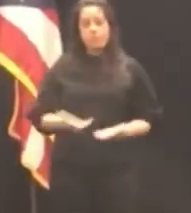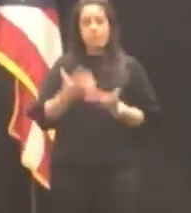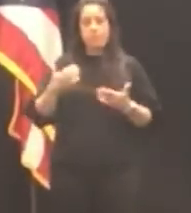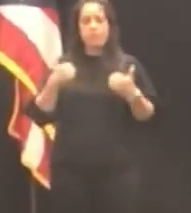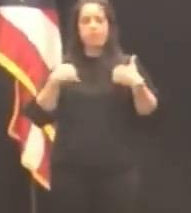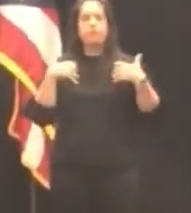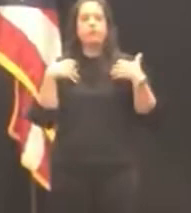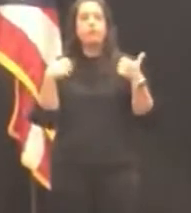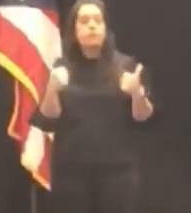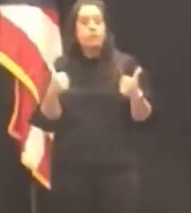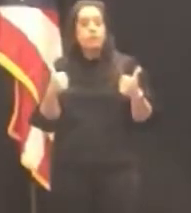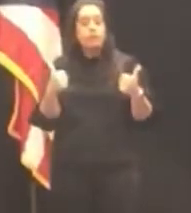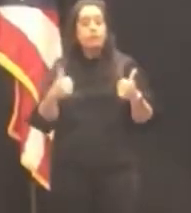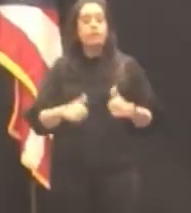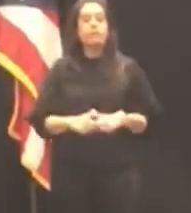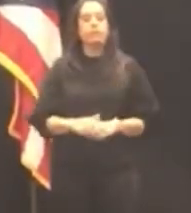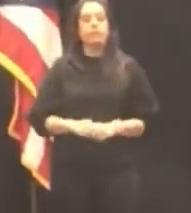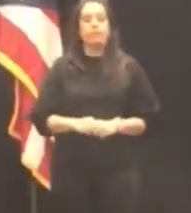salud